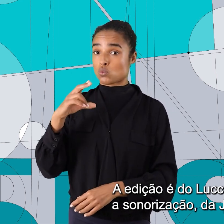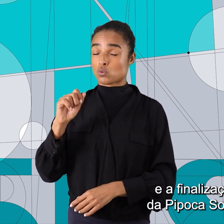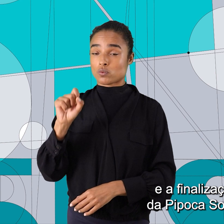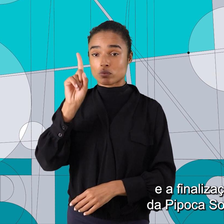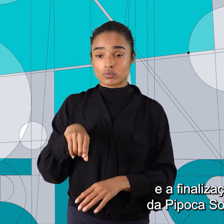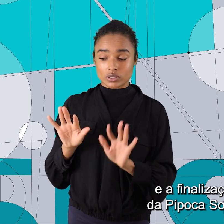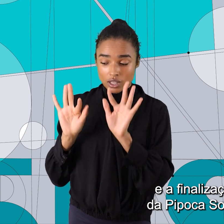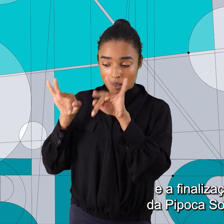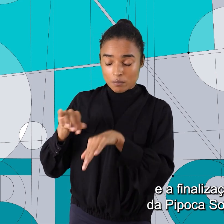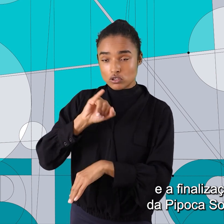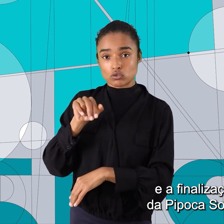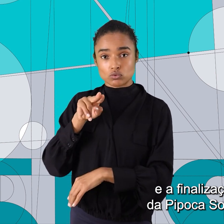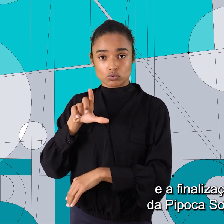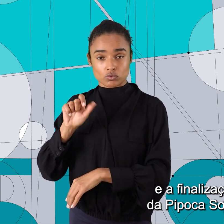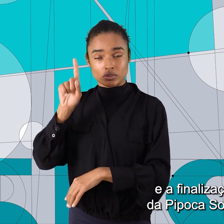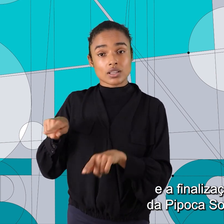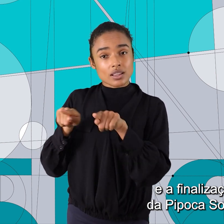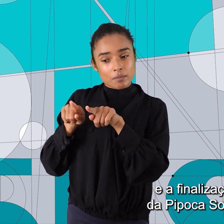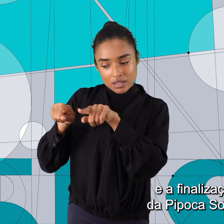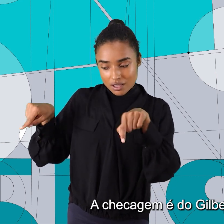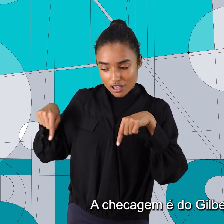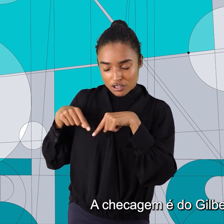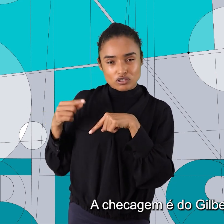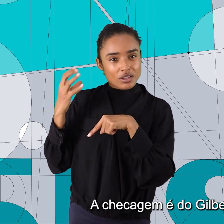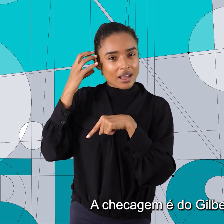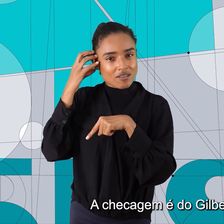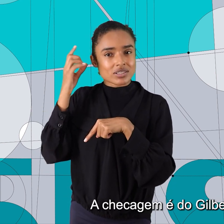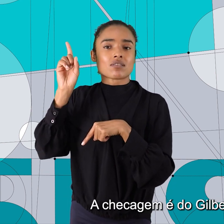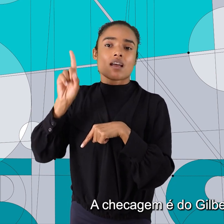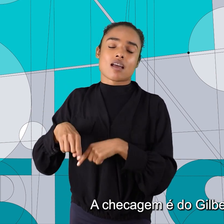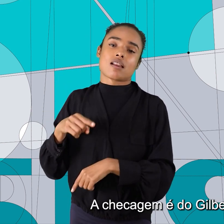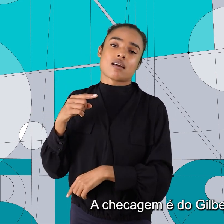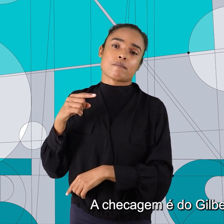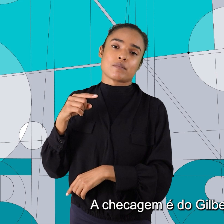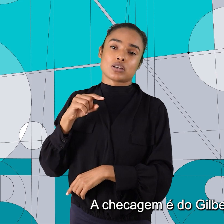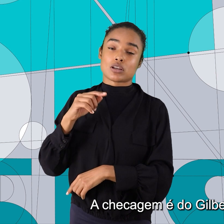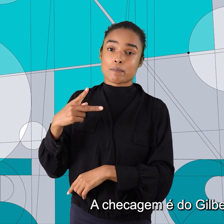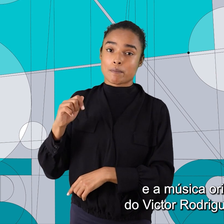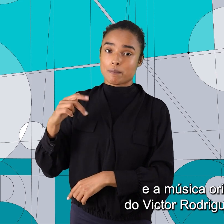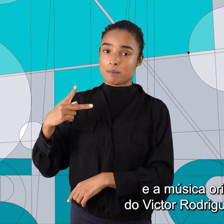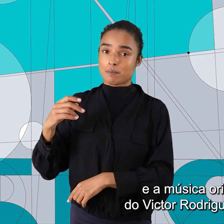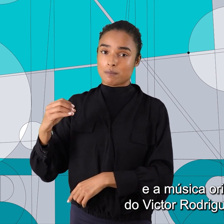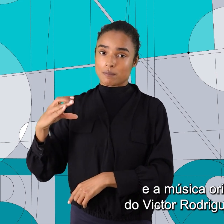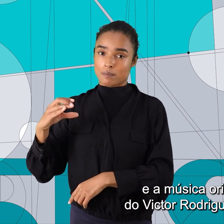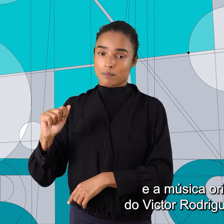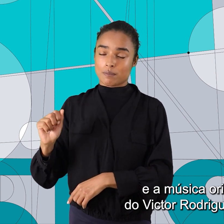Matos e a finalização da Pipoca Sound. A checagem é do Gilberto Porcidônio e a música original do